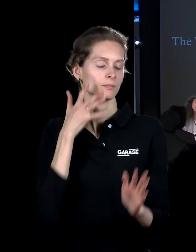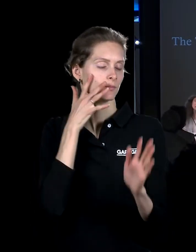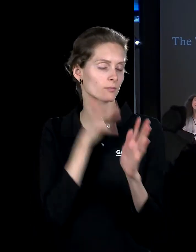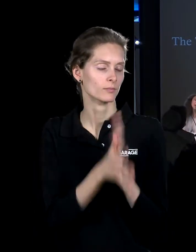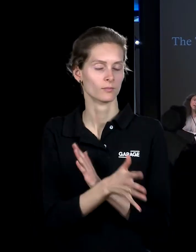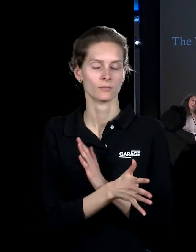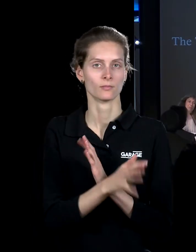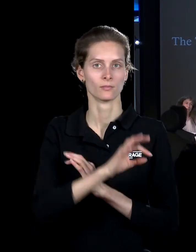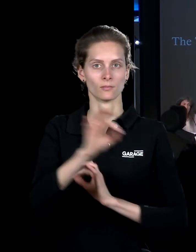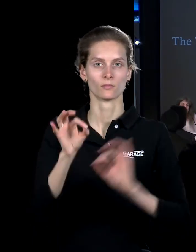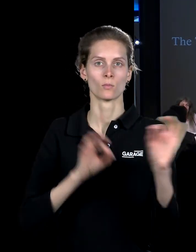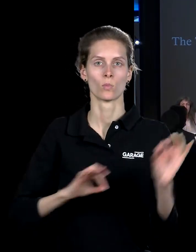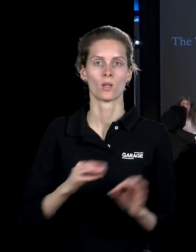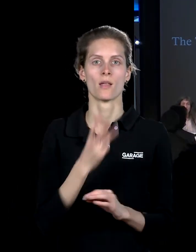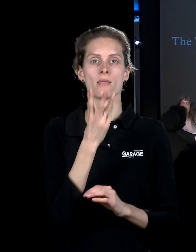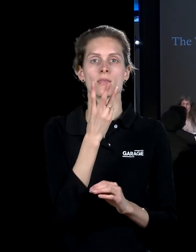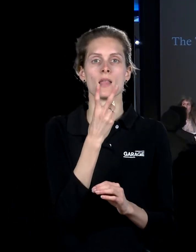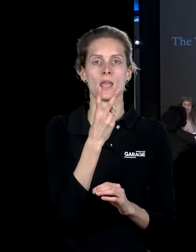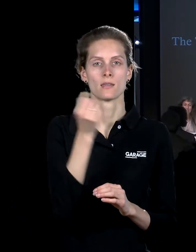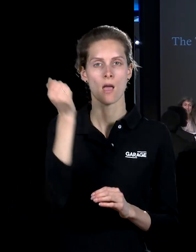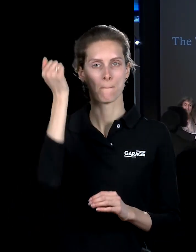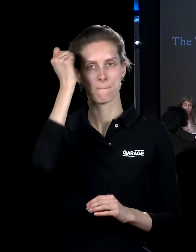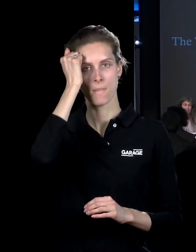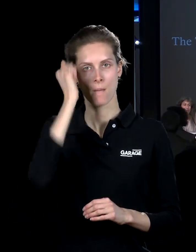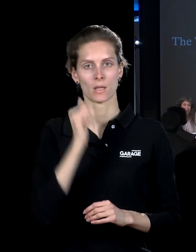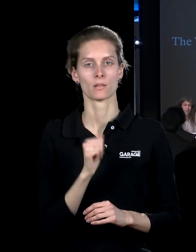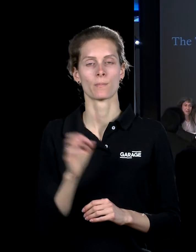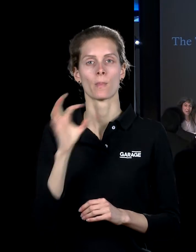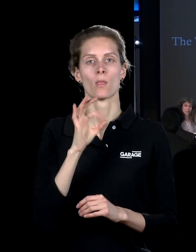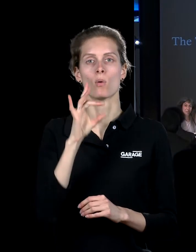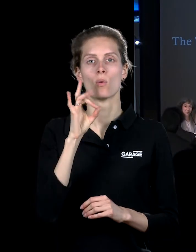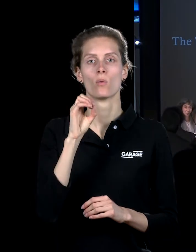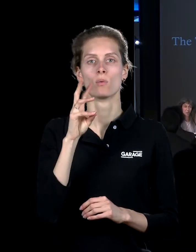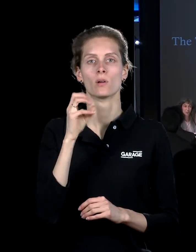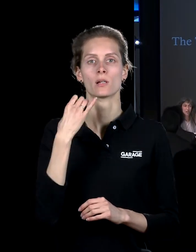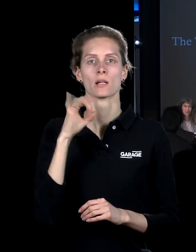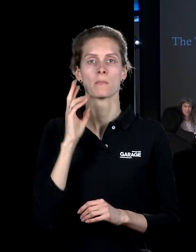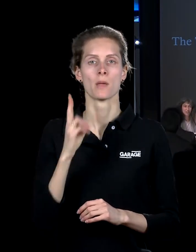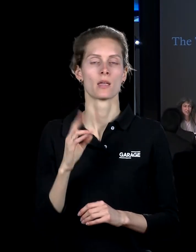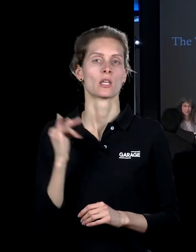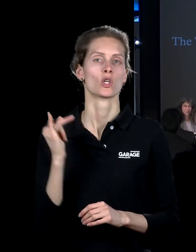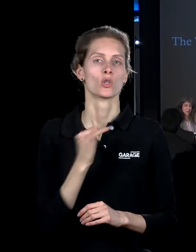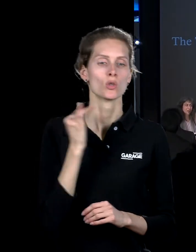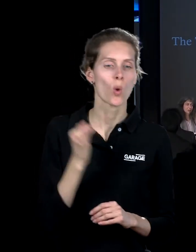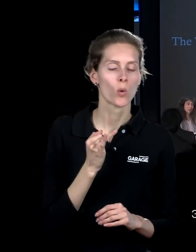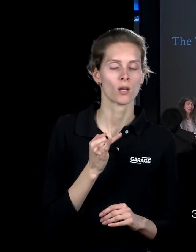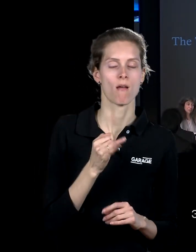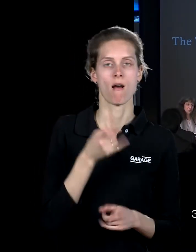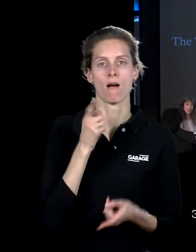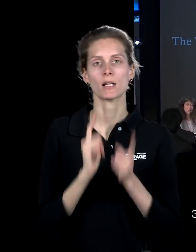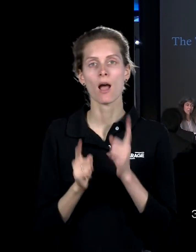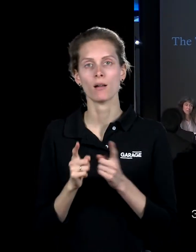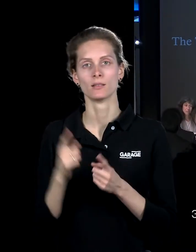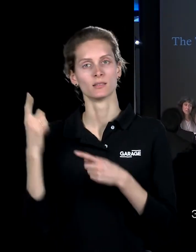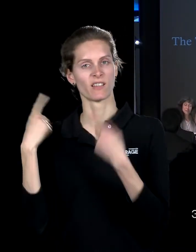третья память про ремейки, историю, реальность и вымысел, это